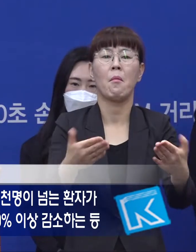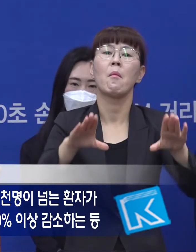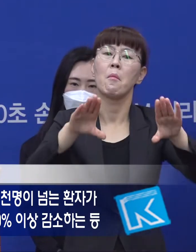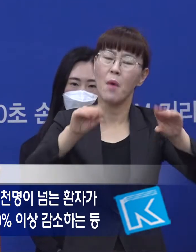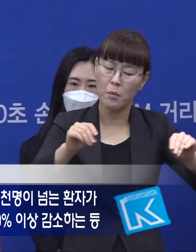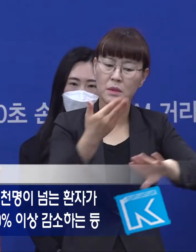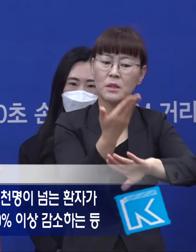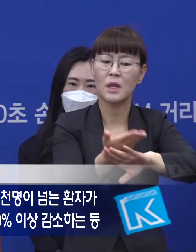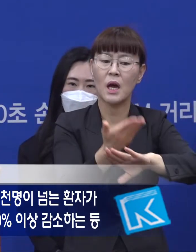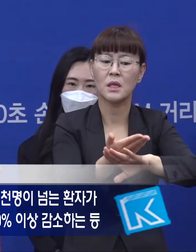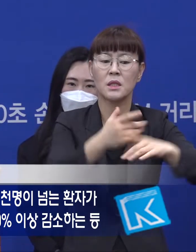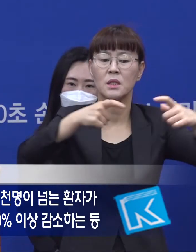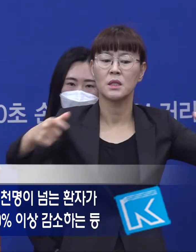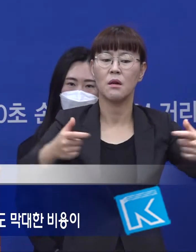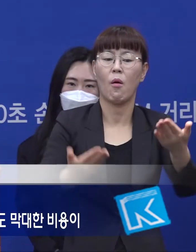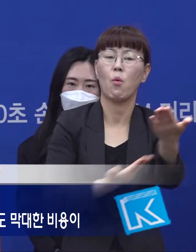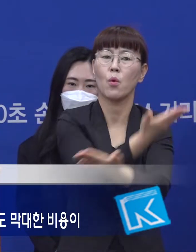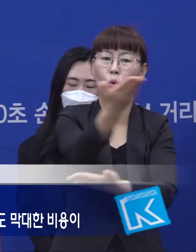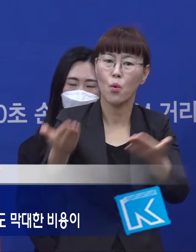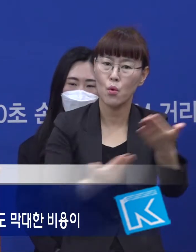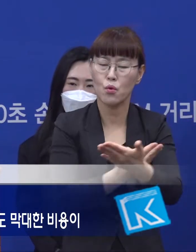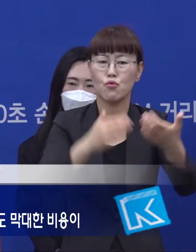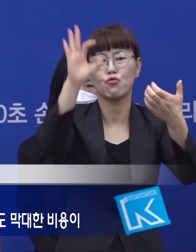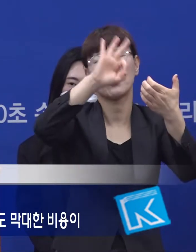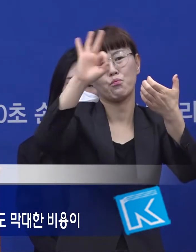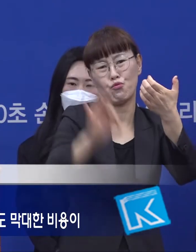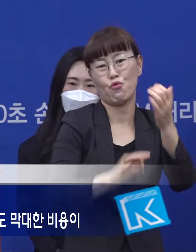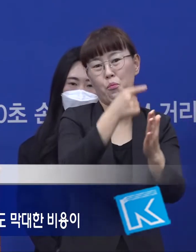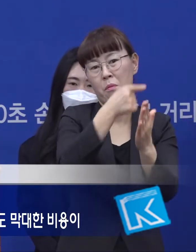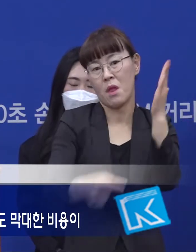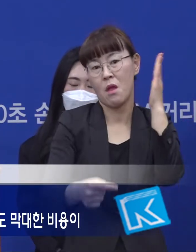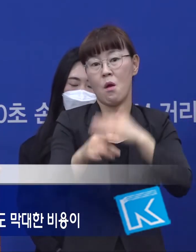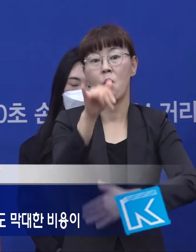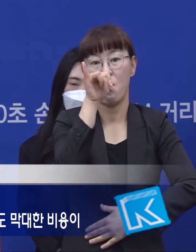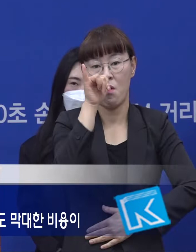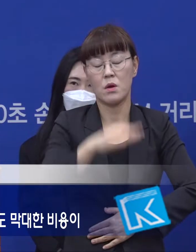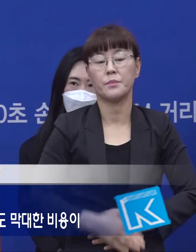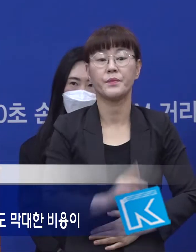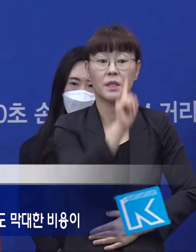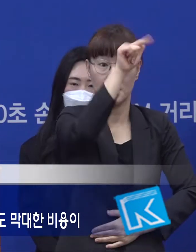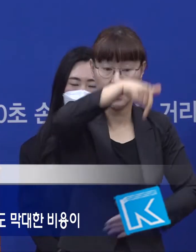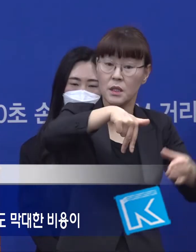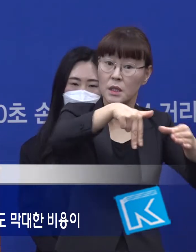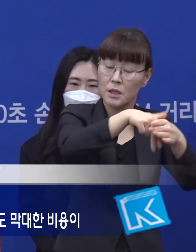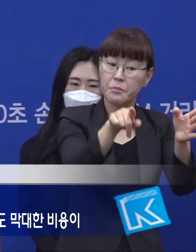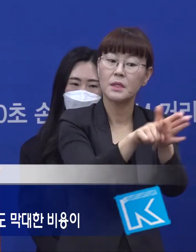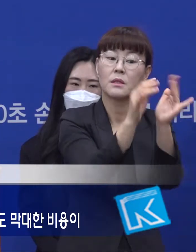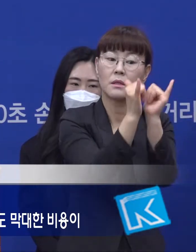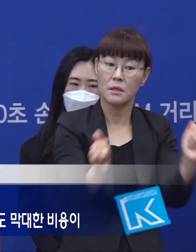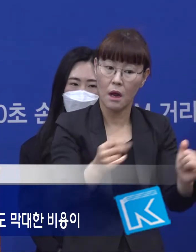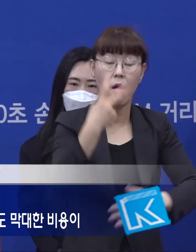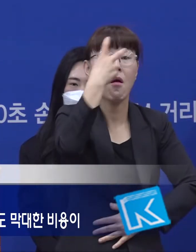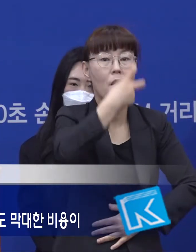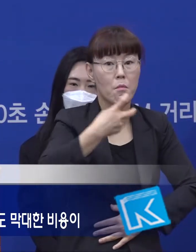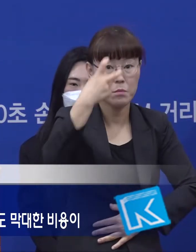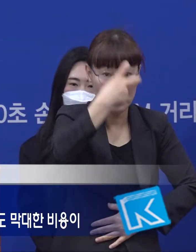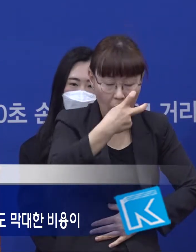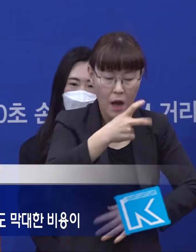왕래도 90% 이상 감소하는 등의 피해를 입었습니다. 신천지 교인에 대한 진단검사,